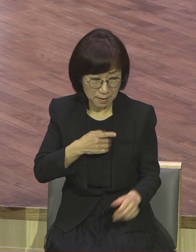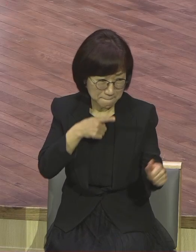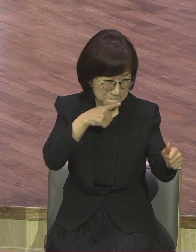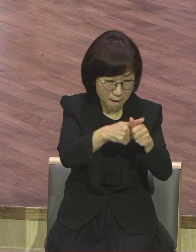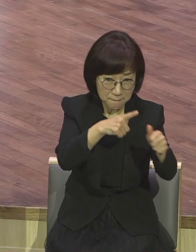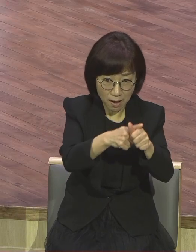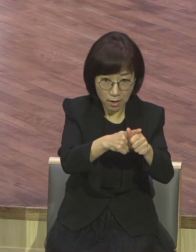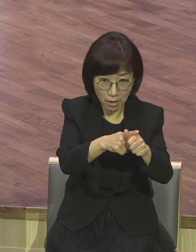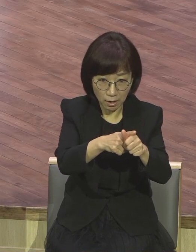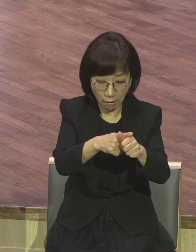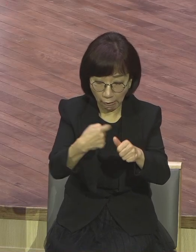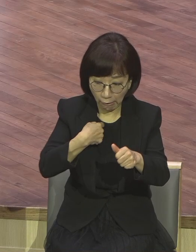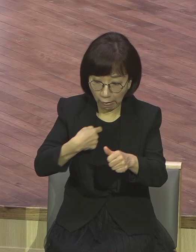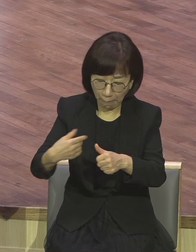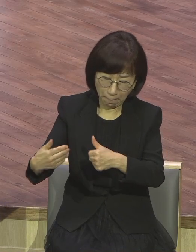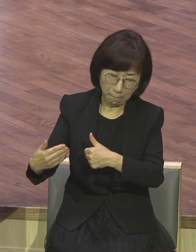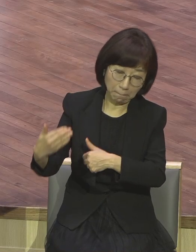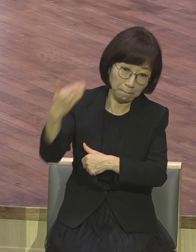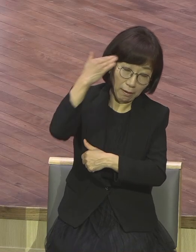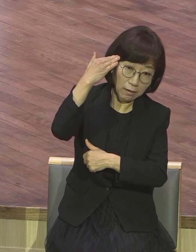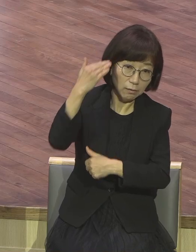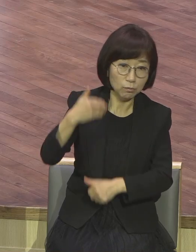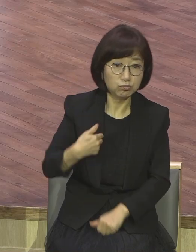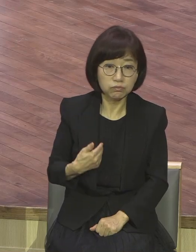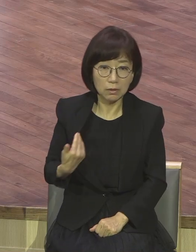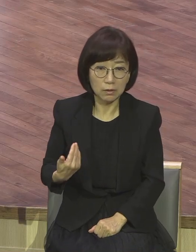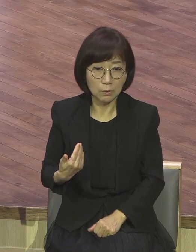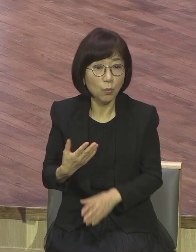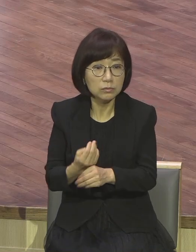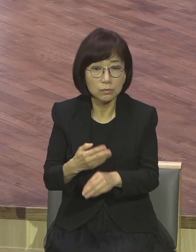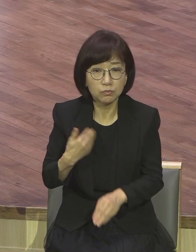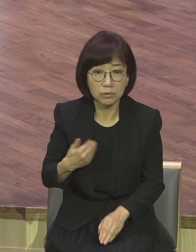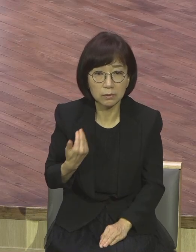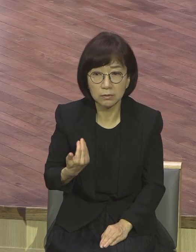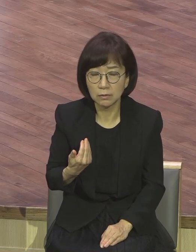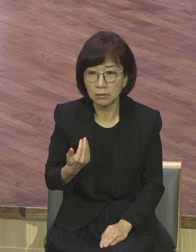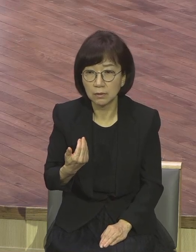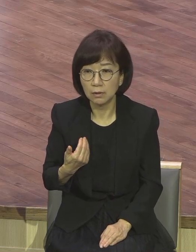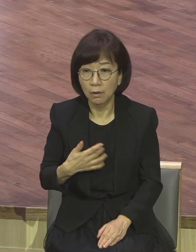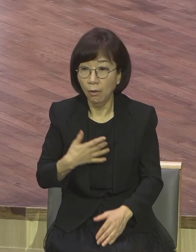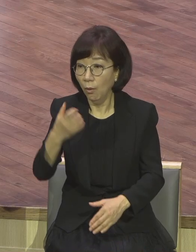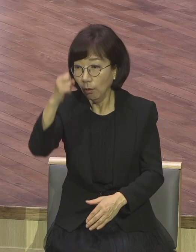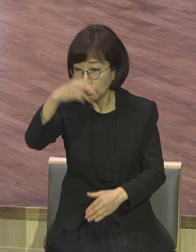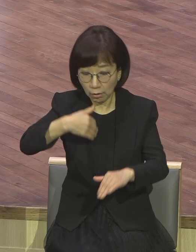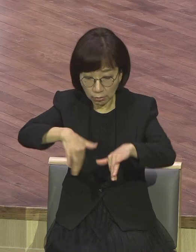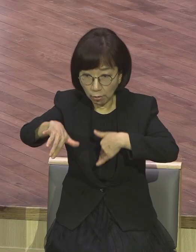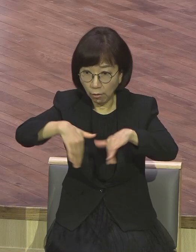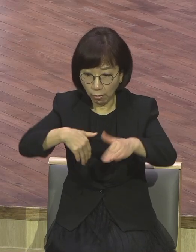언제 어떻게 누구에게 어디서 표출될지 아무도 몰라요. 그냥 길 가는 사람 걸려 이유 없이